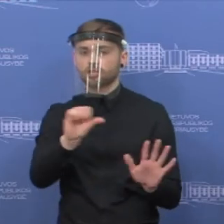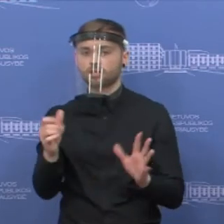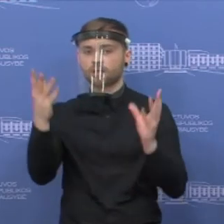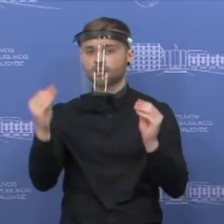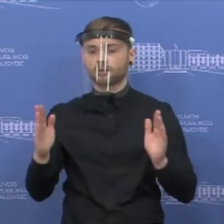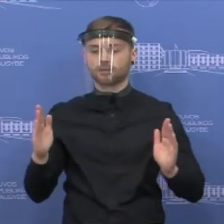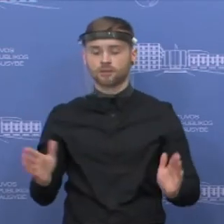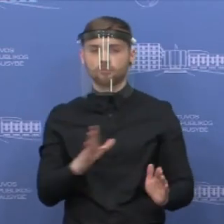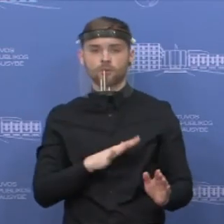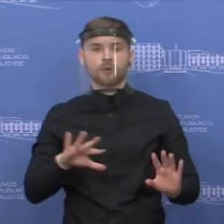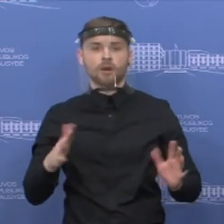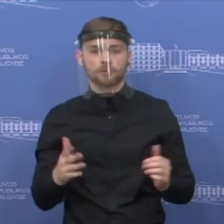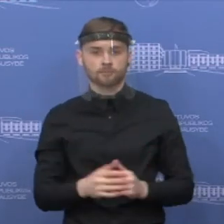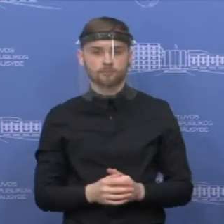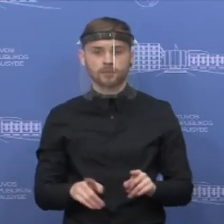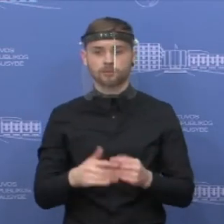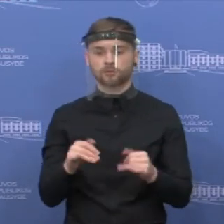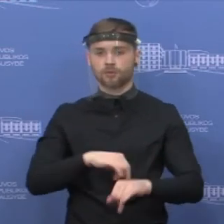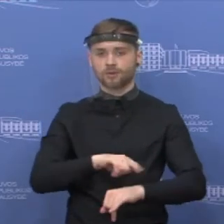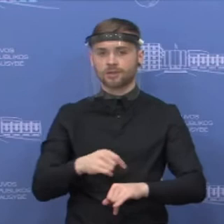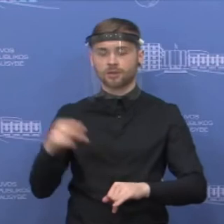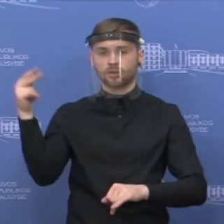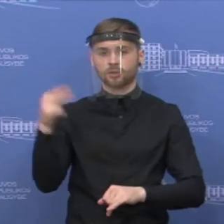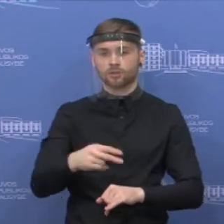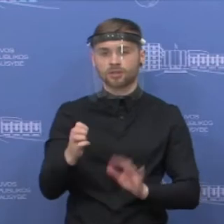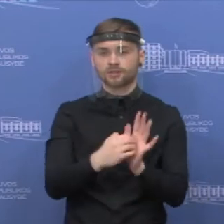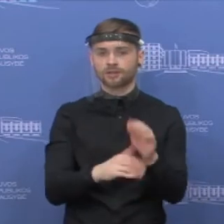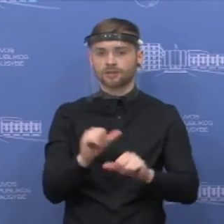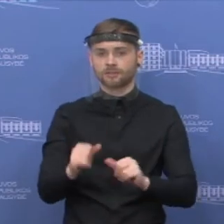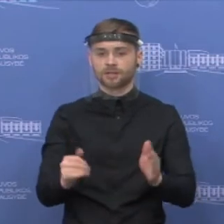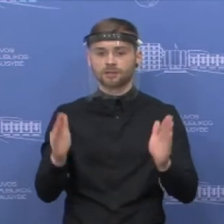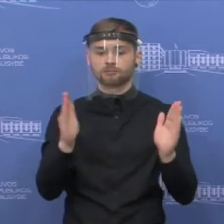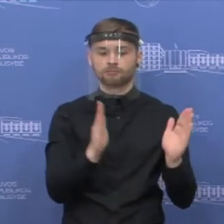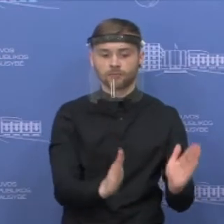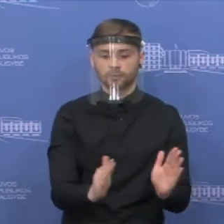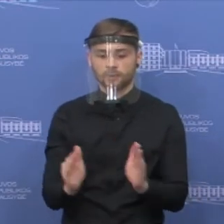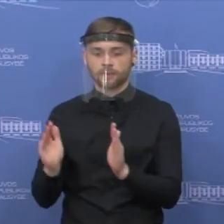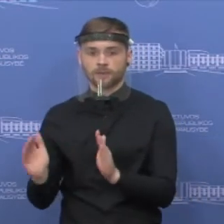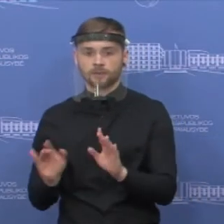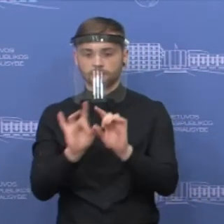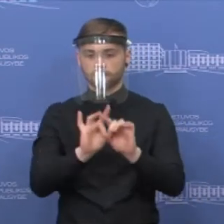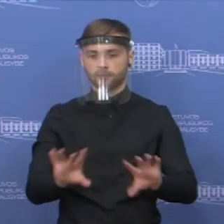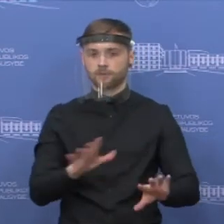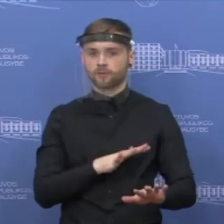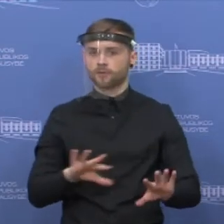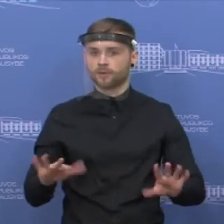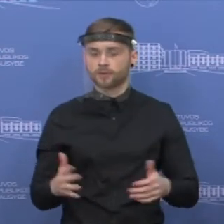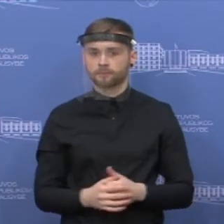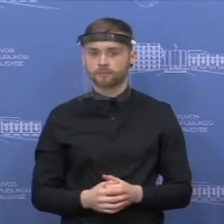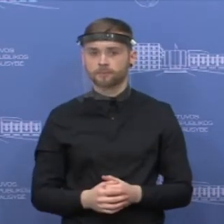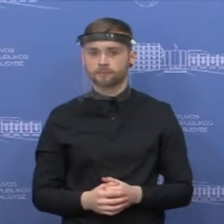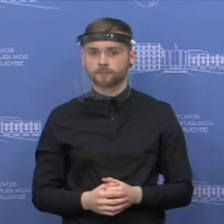Taip pat mes išanalizavom tokį pat laikotarpį 2019 metais ir pasižiūrėjome į